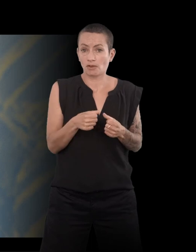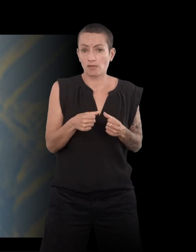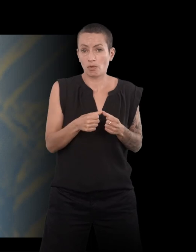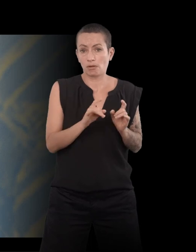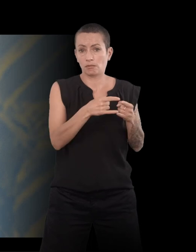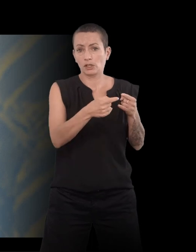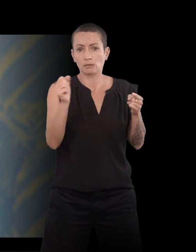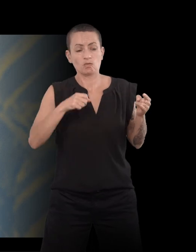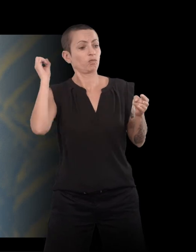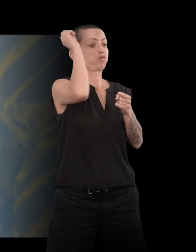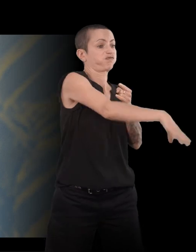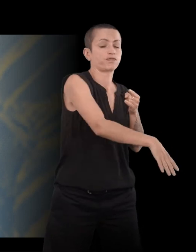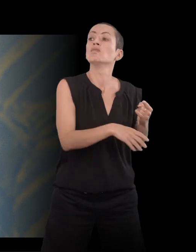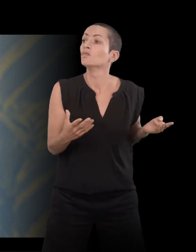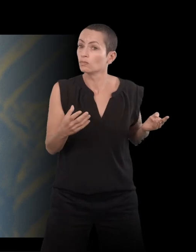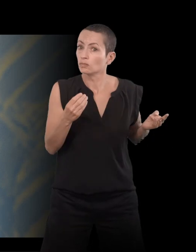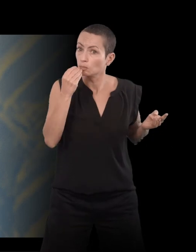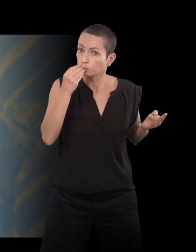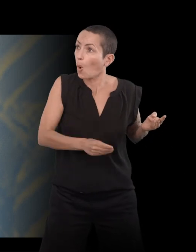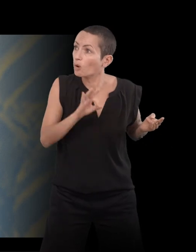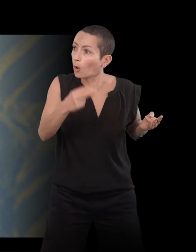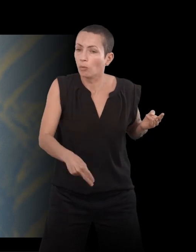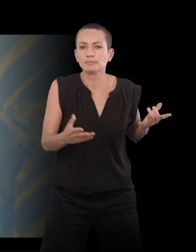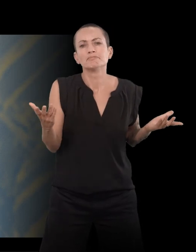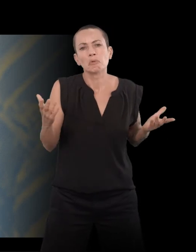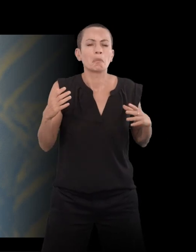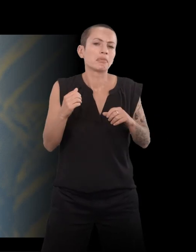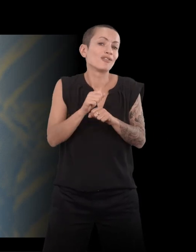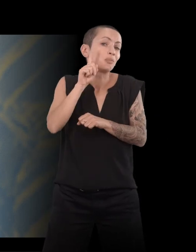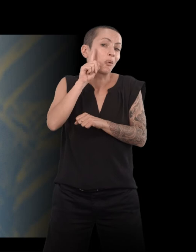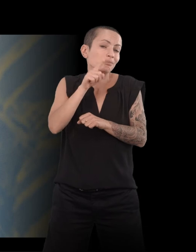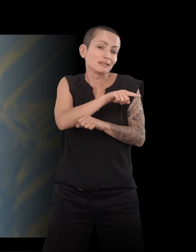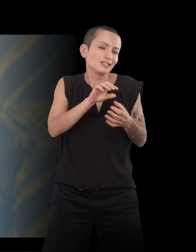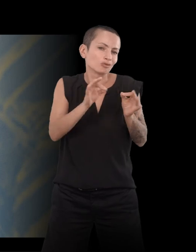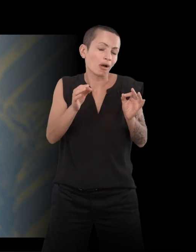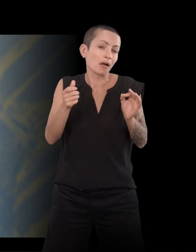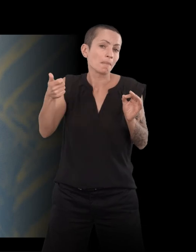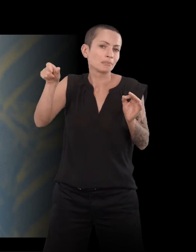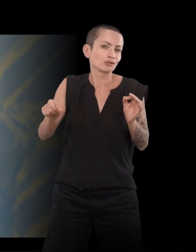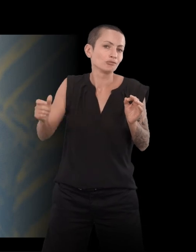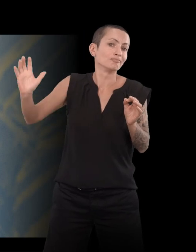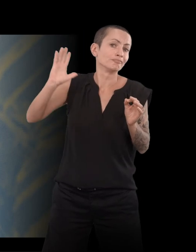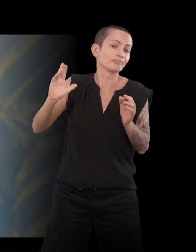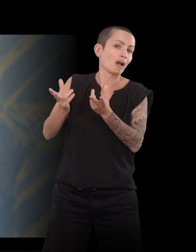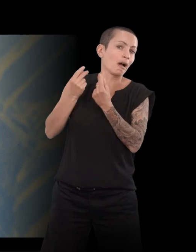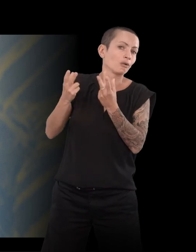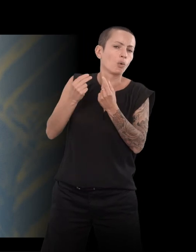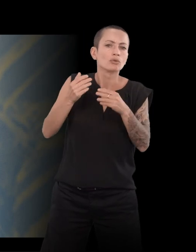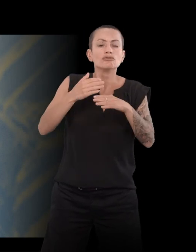bien. Bon, alors ça, on m'avait raconté que quelqu'un, un jour dans une dispute, il y en a qui avait